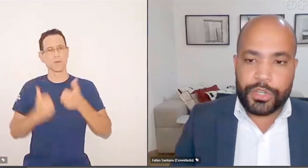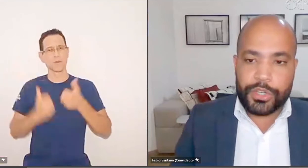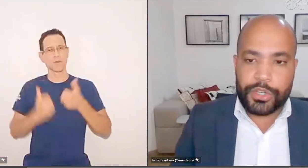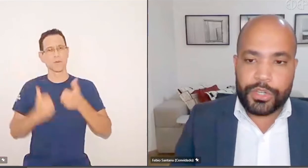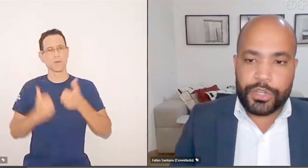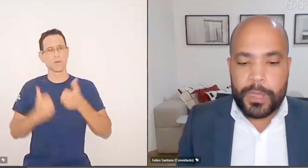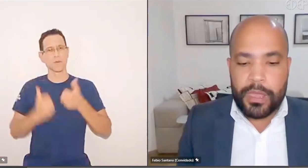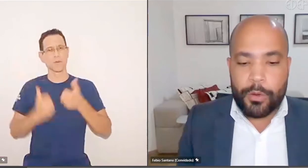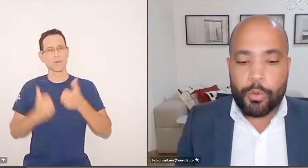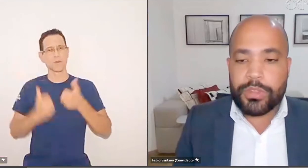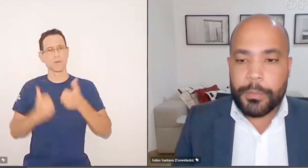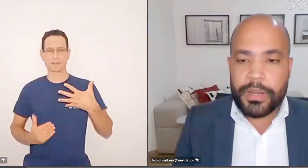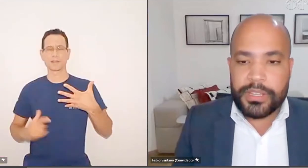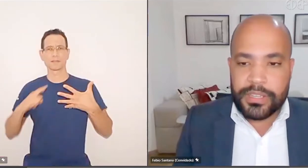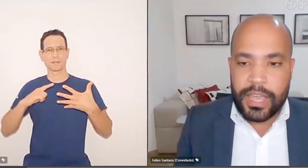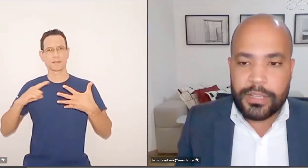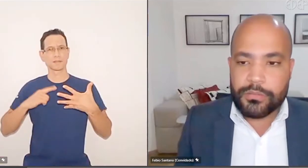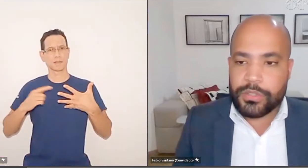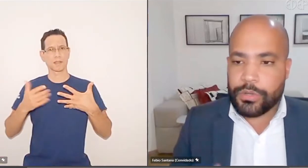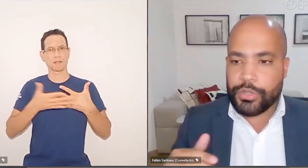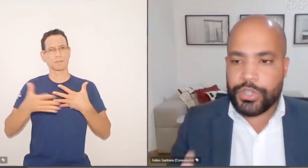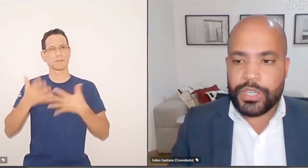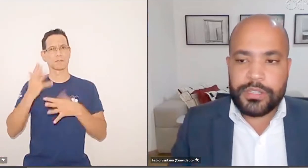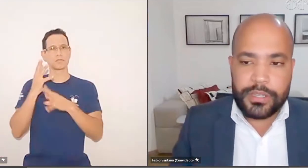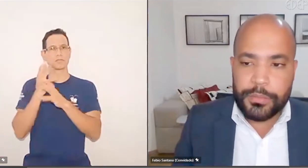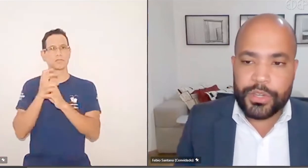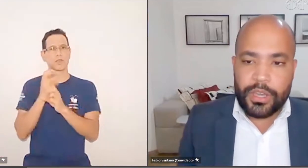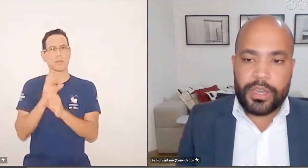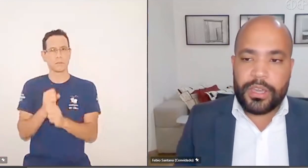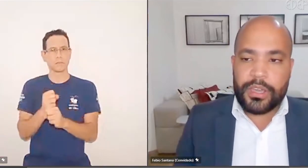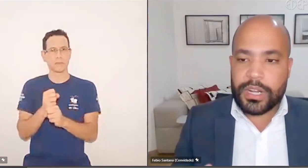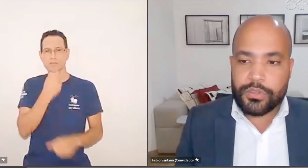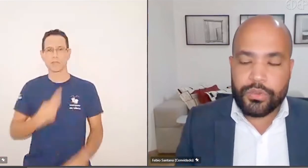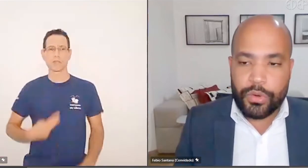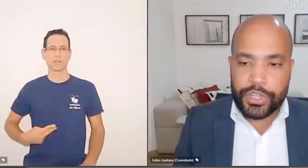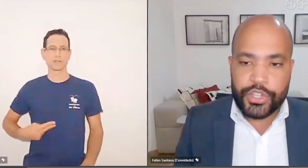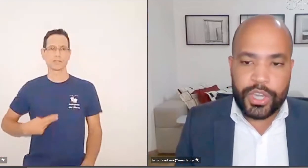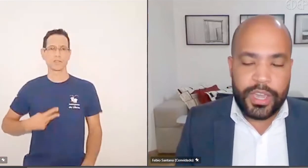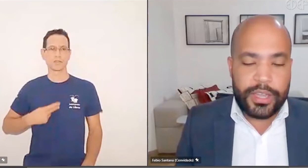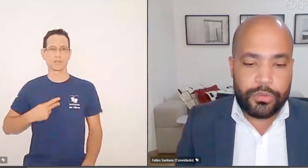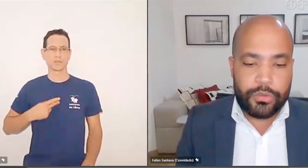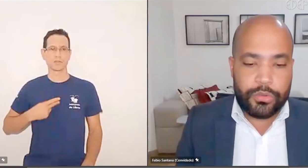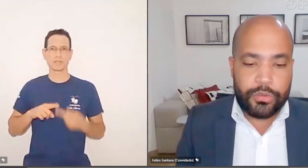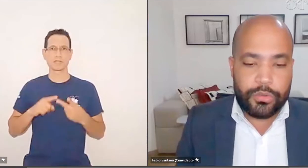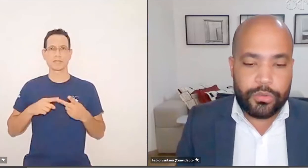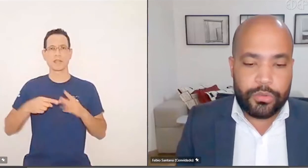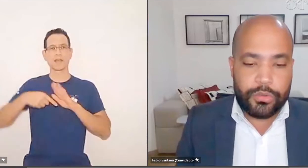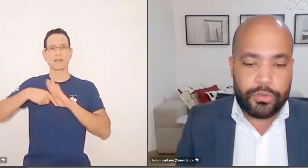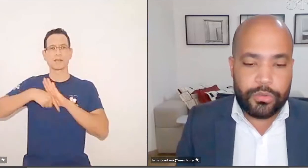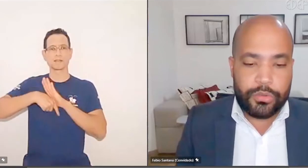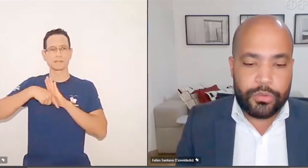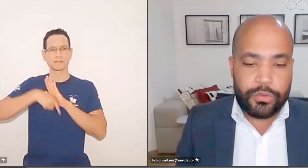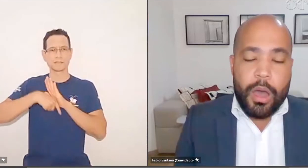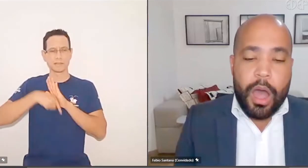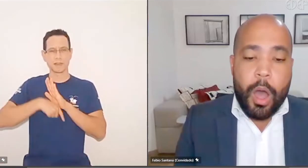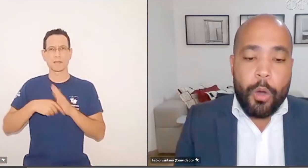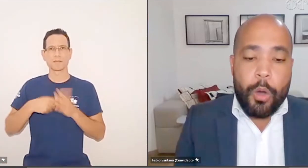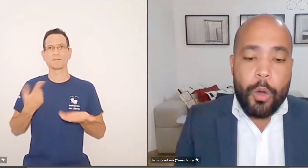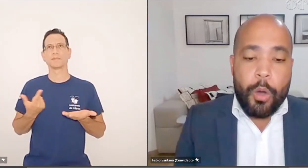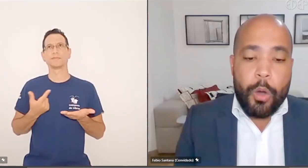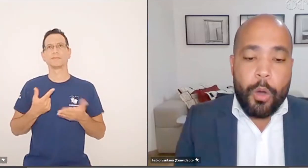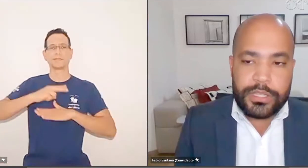nós podemos contabilizar, que são cirurgias, exames, internações, dietas e tudo mais, mas